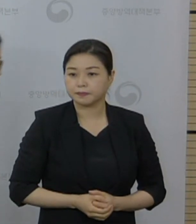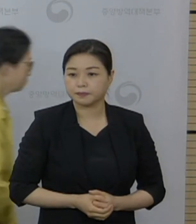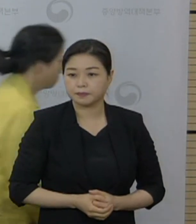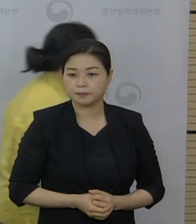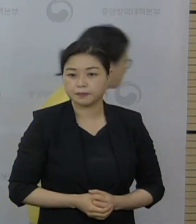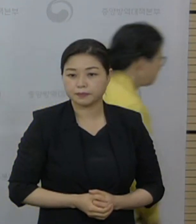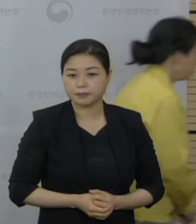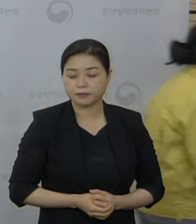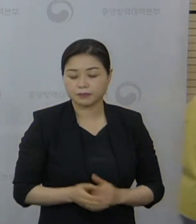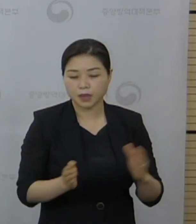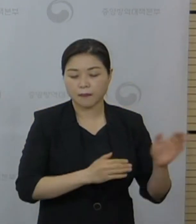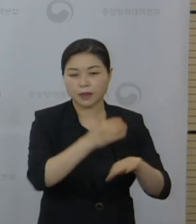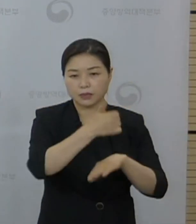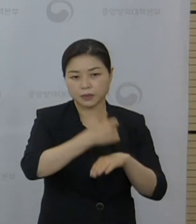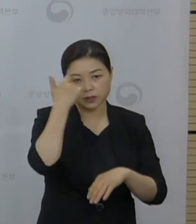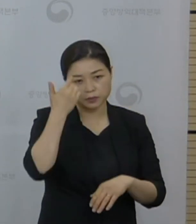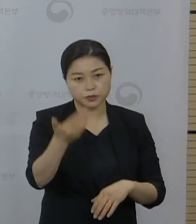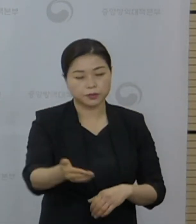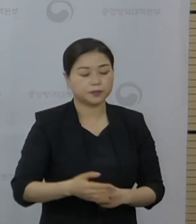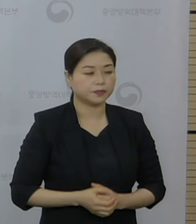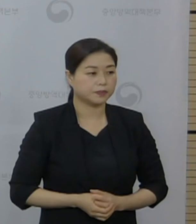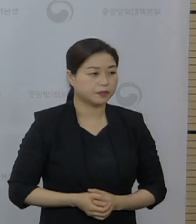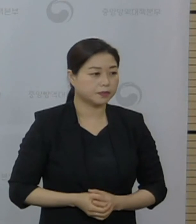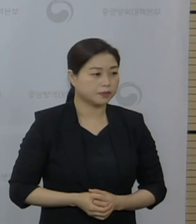네, 마지막 질문 있습니다.